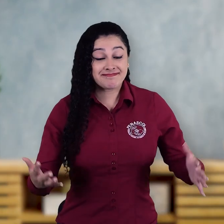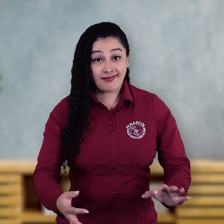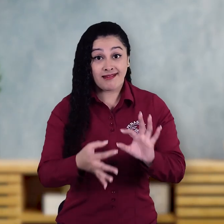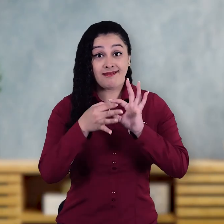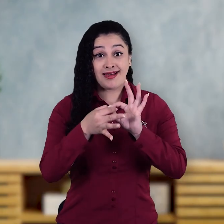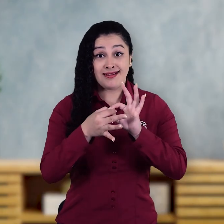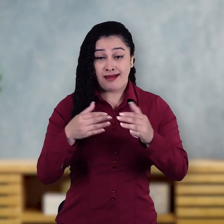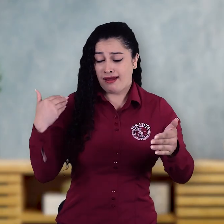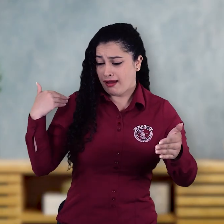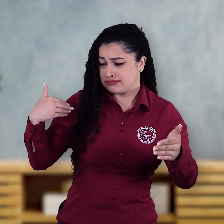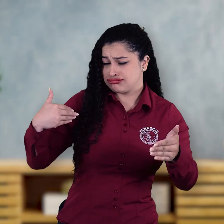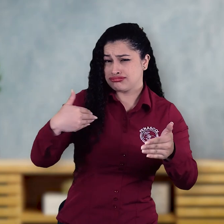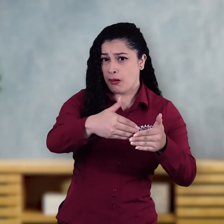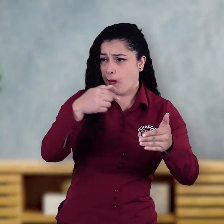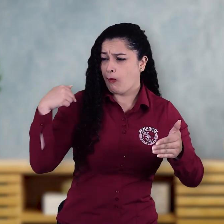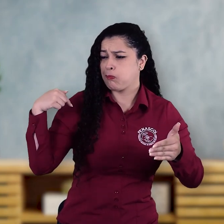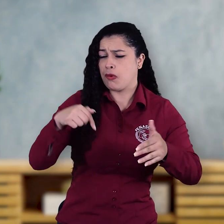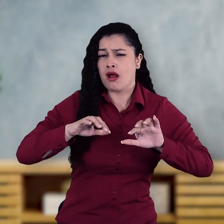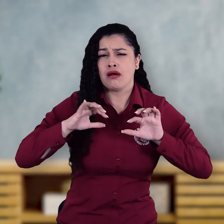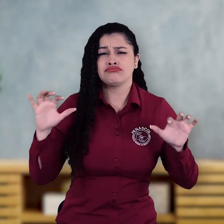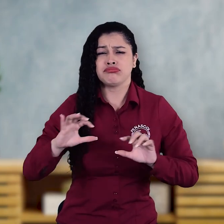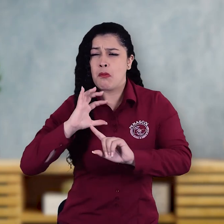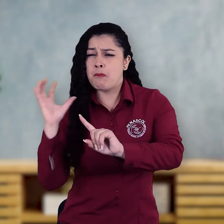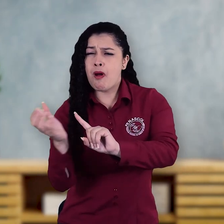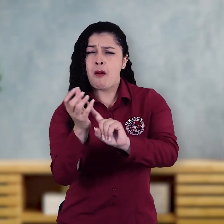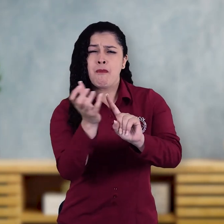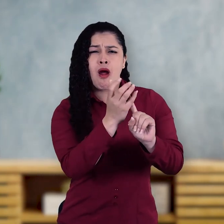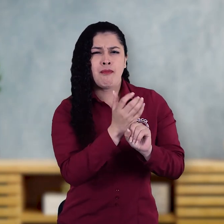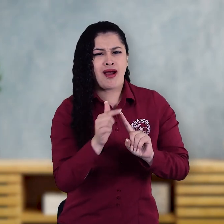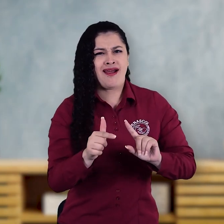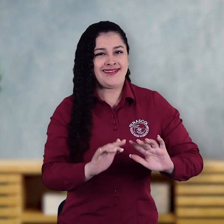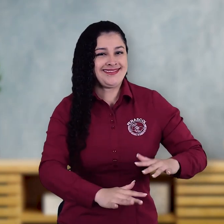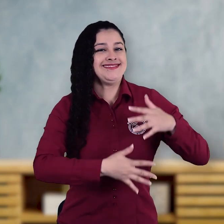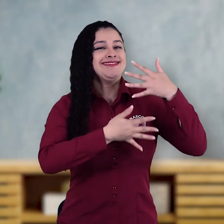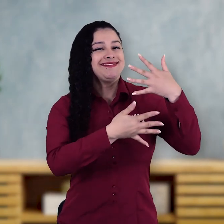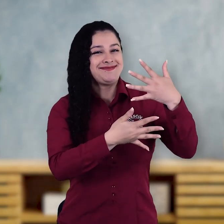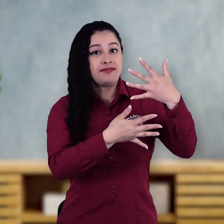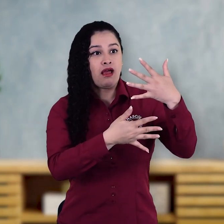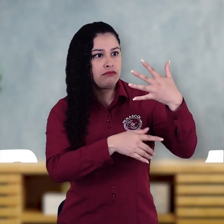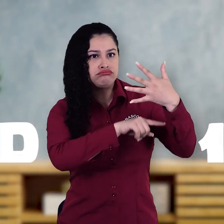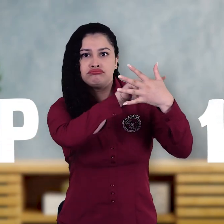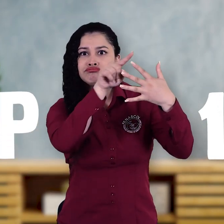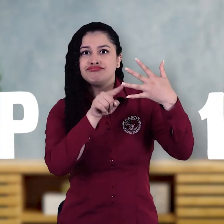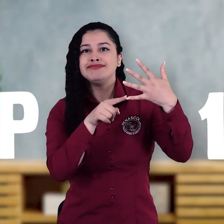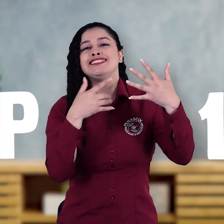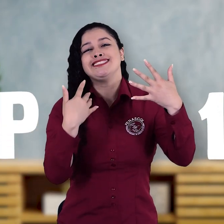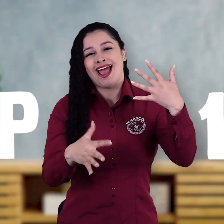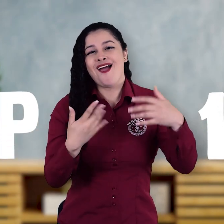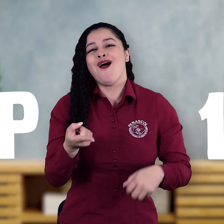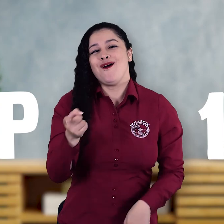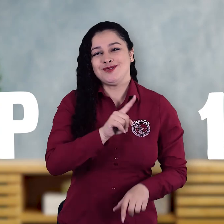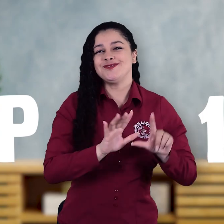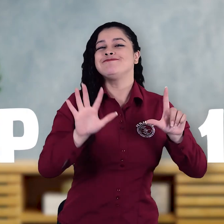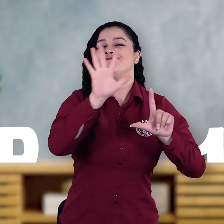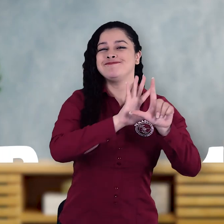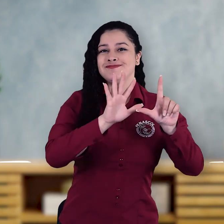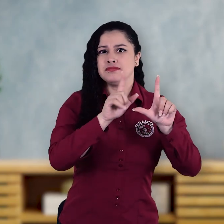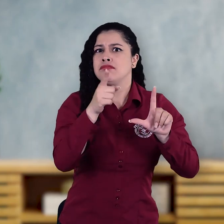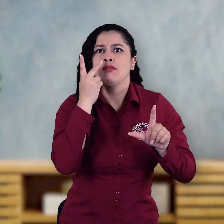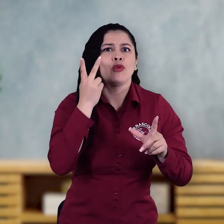Este es el top 10 de los logros de FENASCOR durante todos estos años de acciones. Ya hicimos la entrega de los primeros 5 en